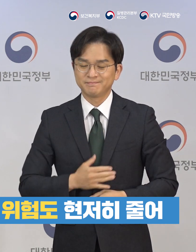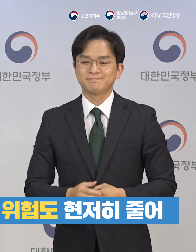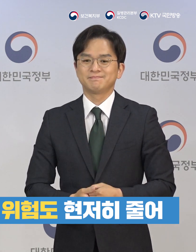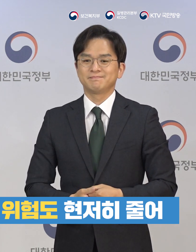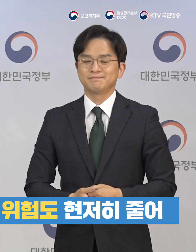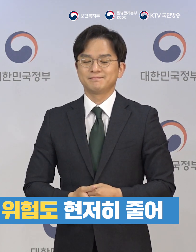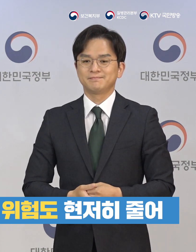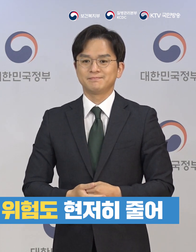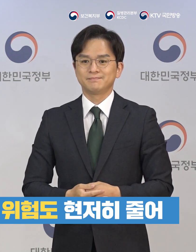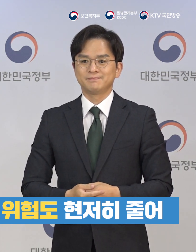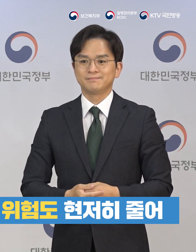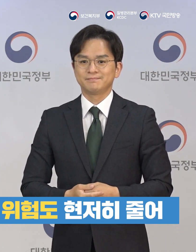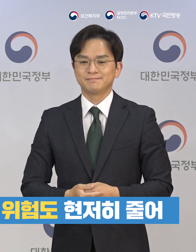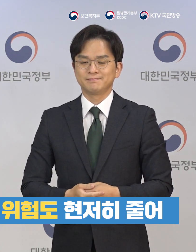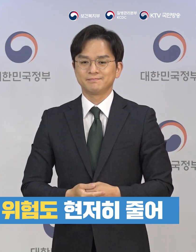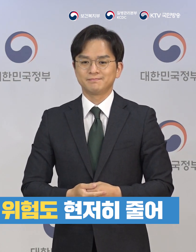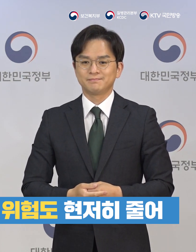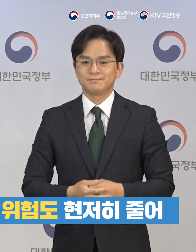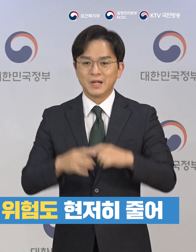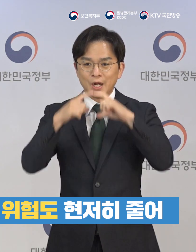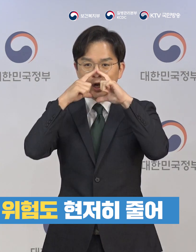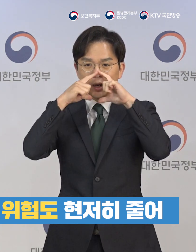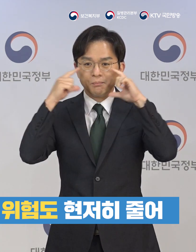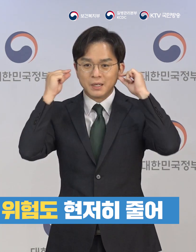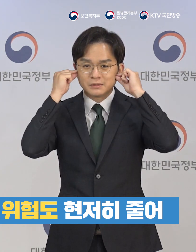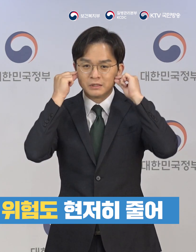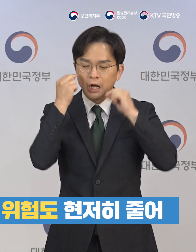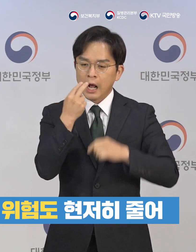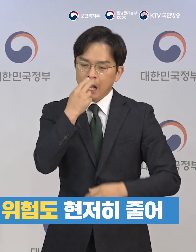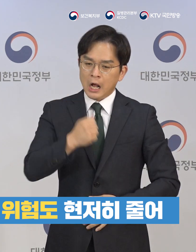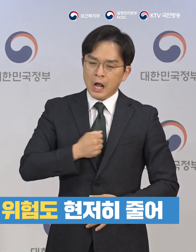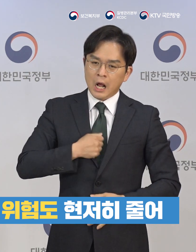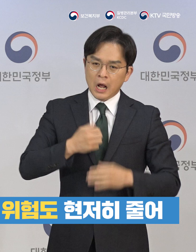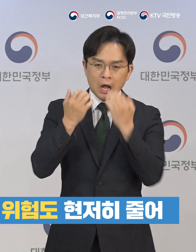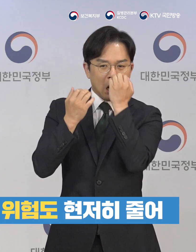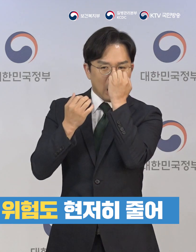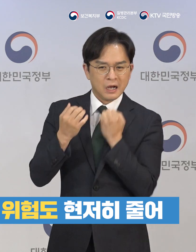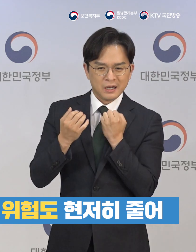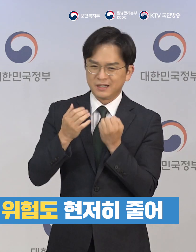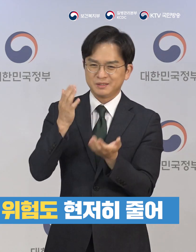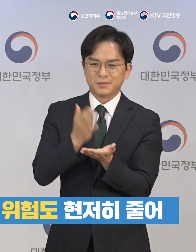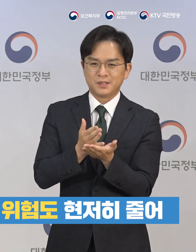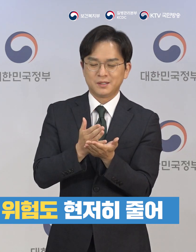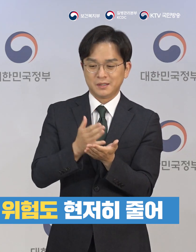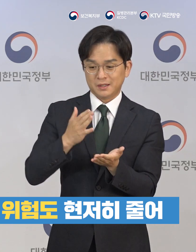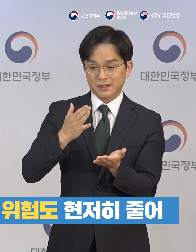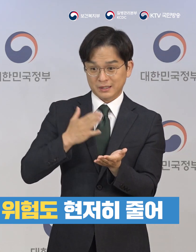집단 감염의 위험도가 현저하게 줄어든다는 사실을 확인할 수 있었습니다.